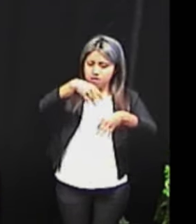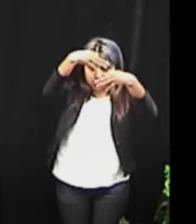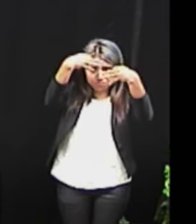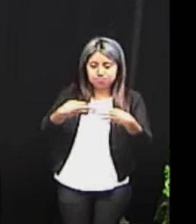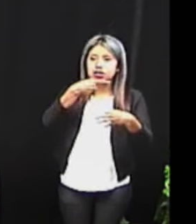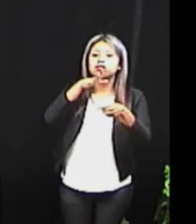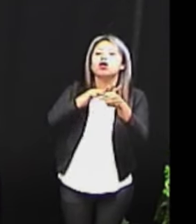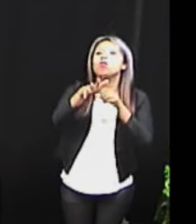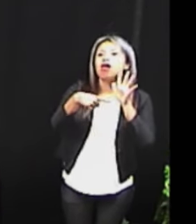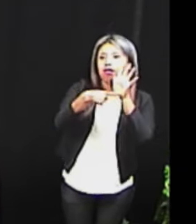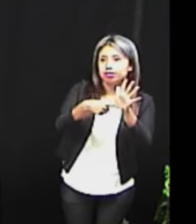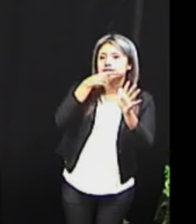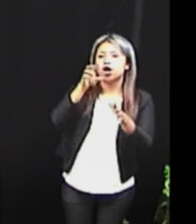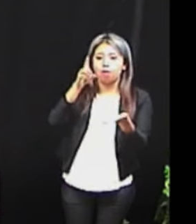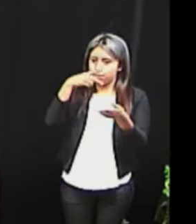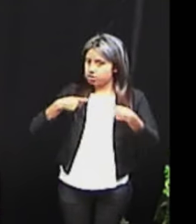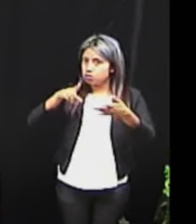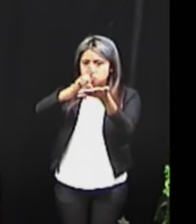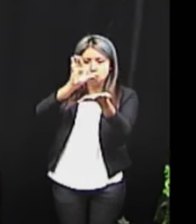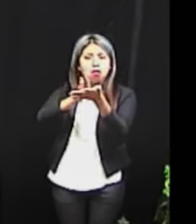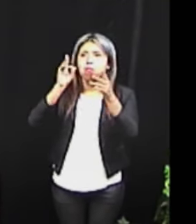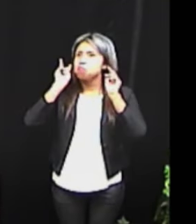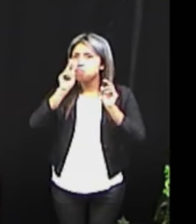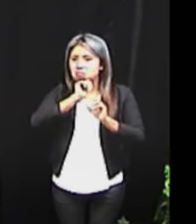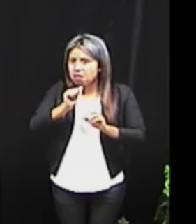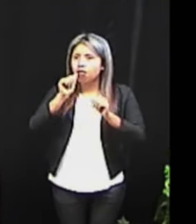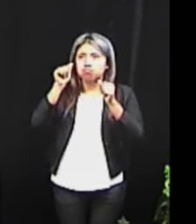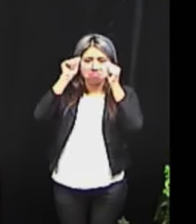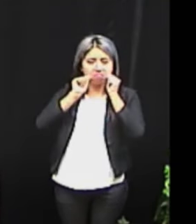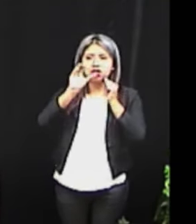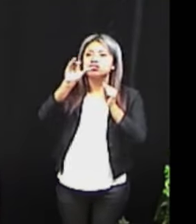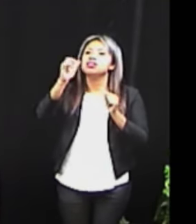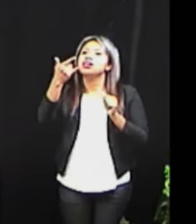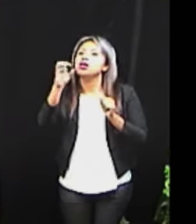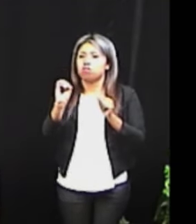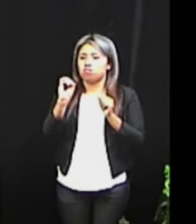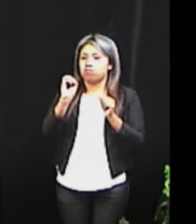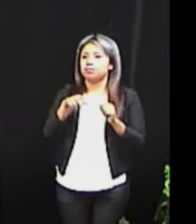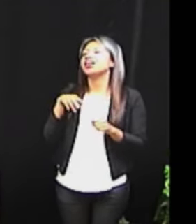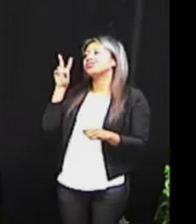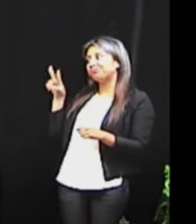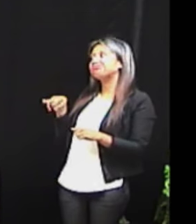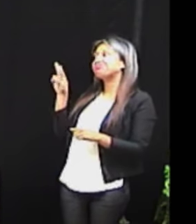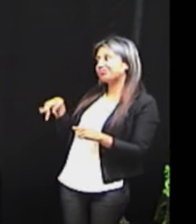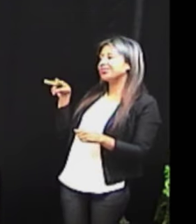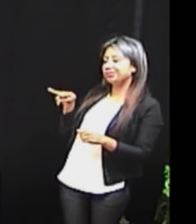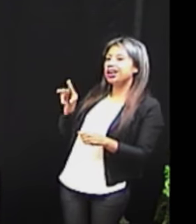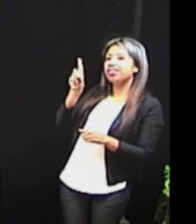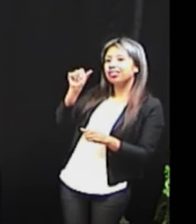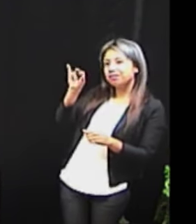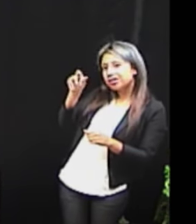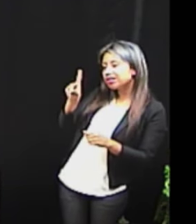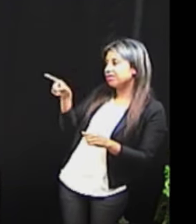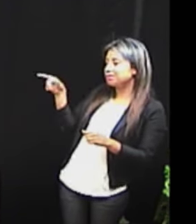En este caso, como persona con discapacidad visual, ciego o baja visión. Así es. Y lo mismo, David, y